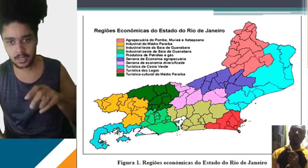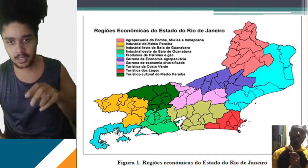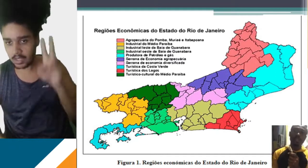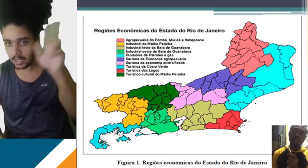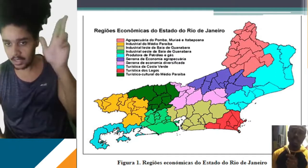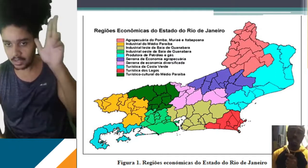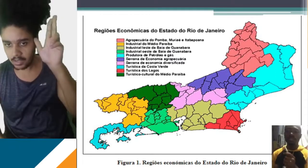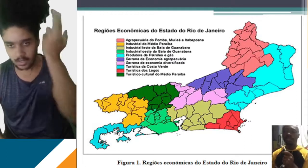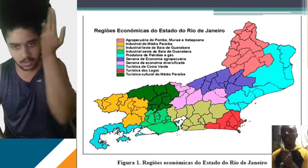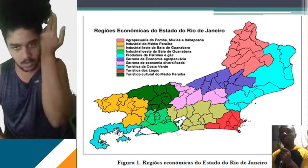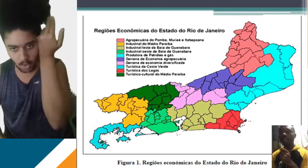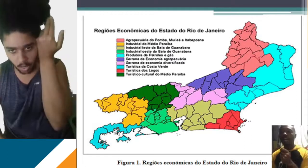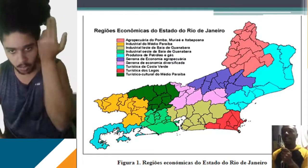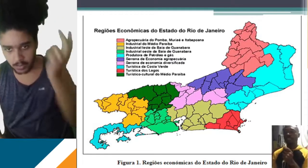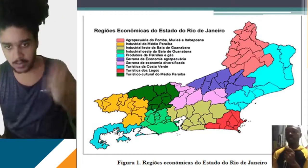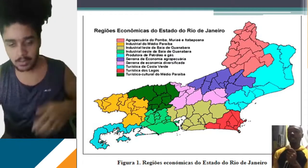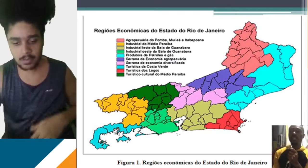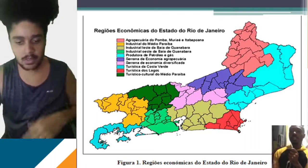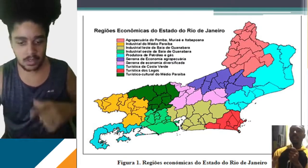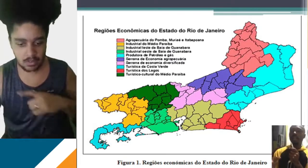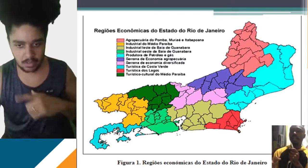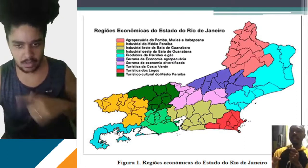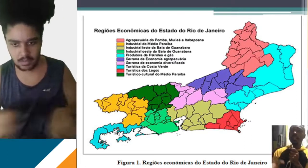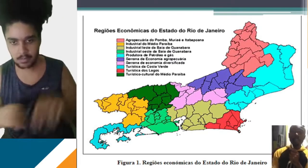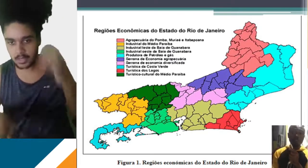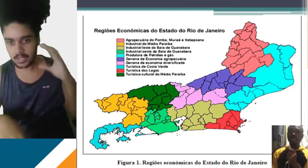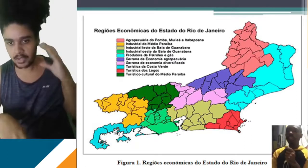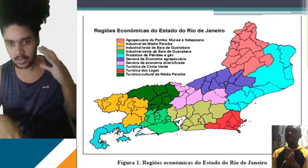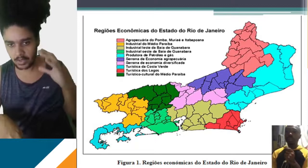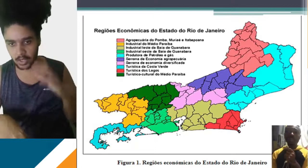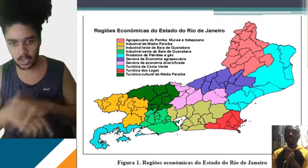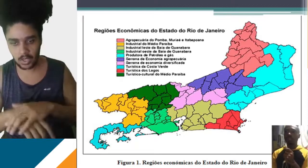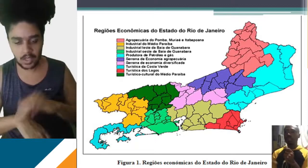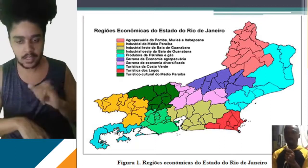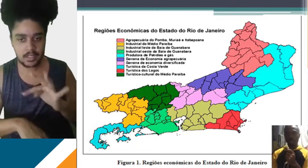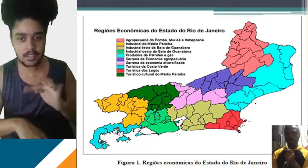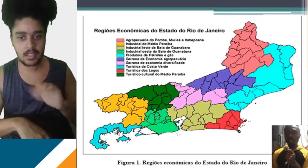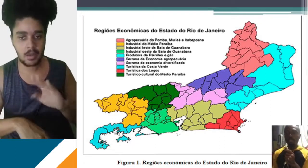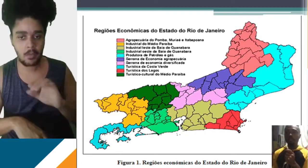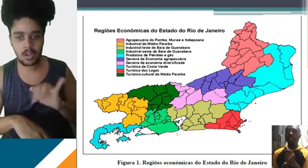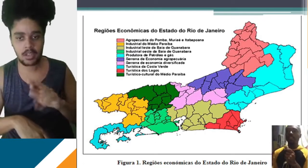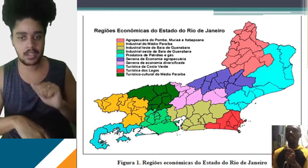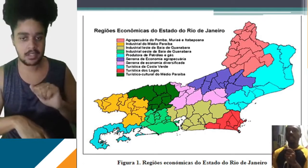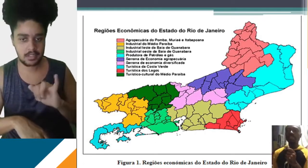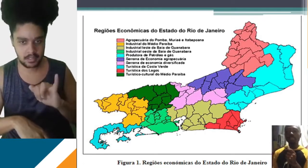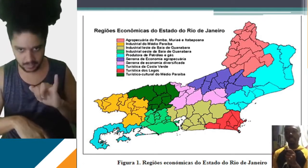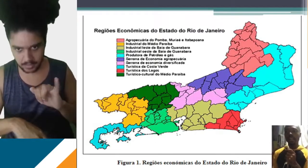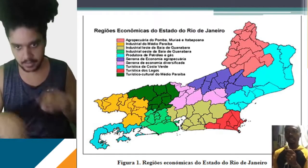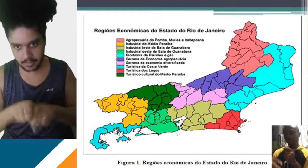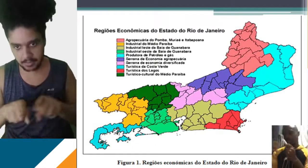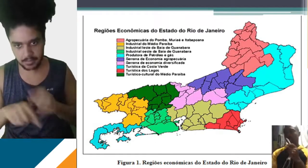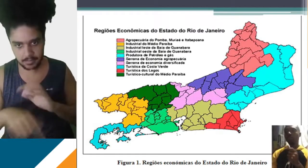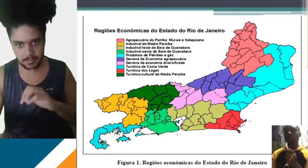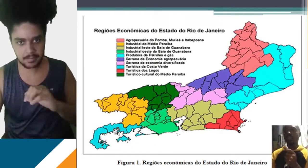do outro lado da Baía de Guanabara, a gente vai ter Magé, a gente vai ter Niterói, Itaboraí, São Gonçalo, beleza? Essas